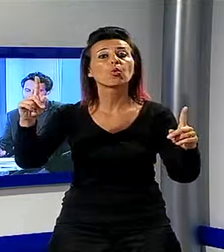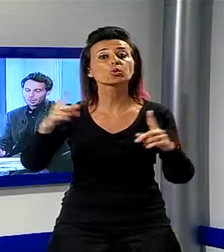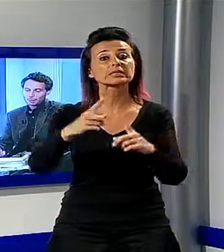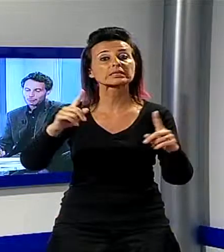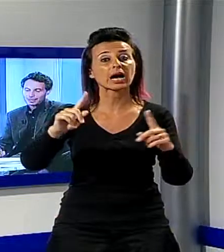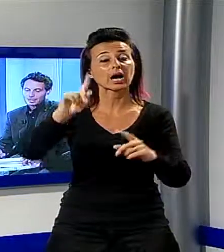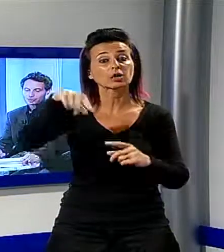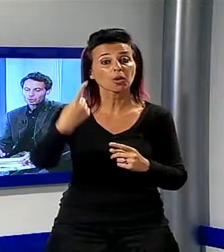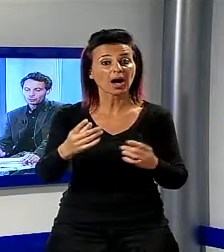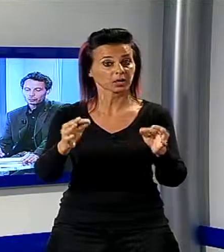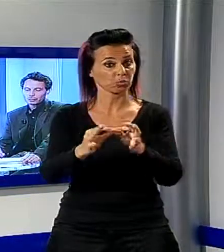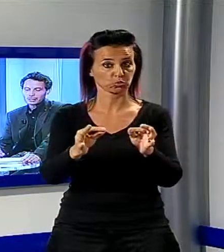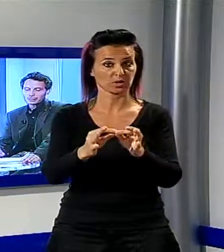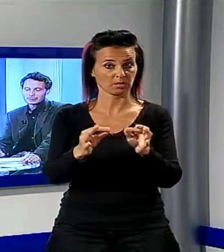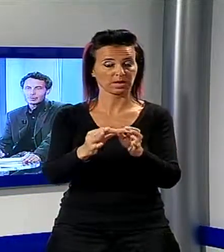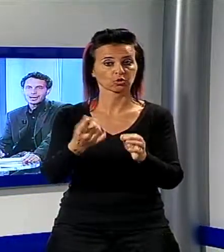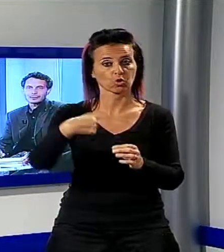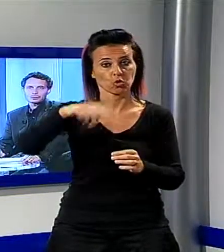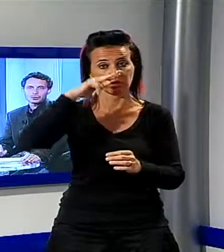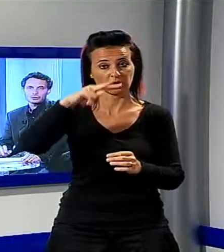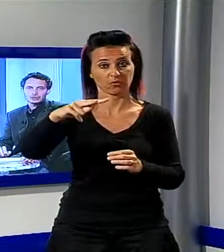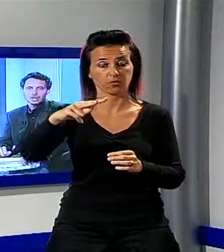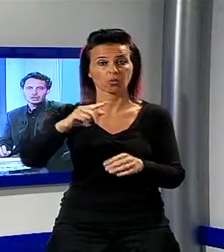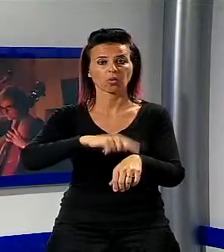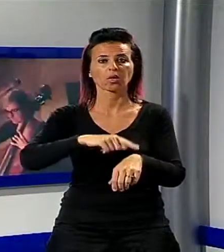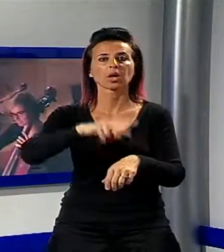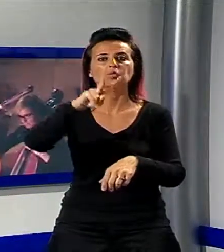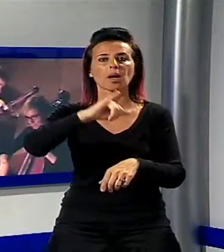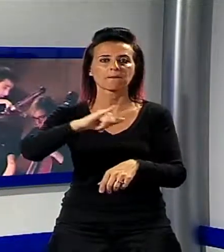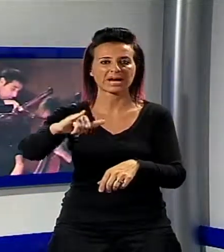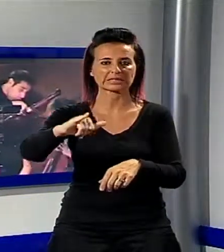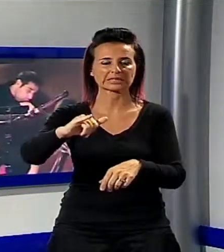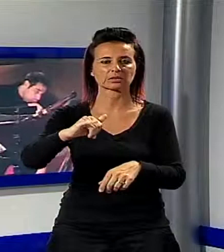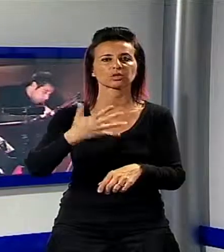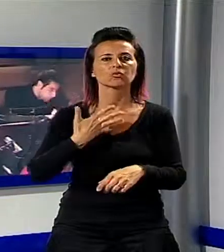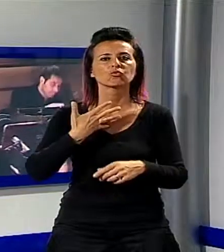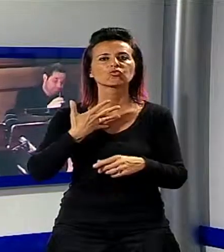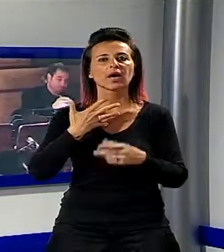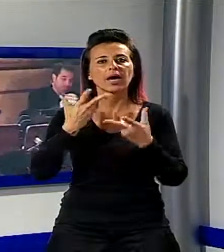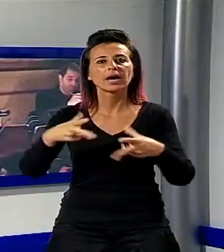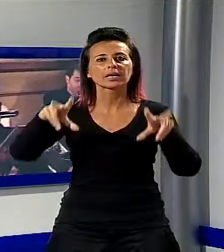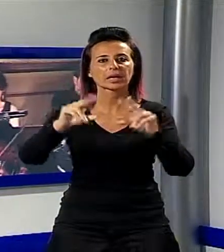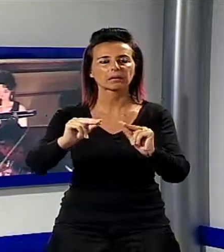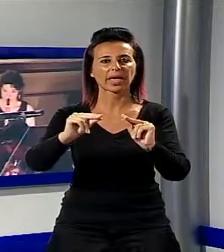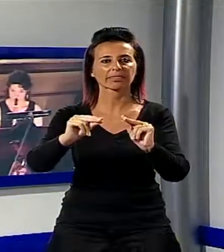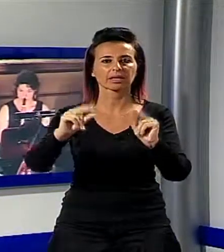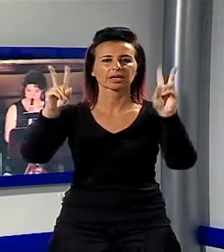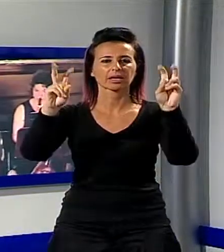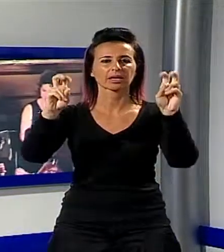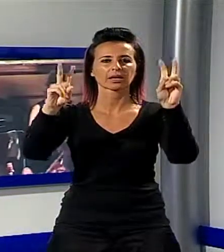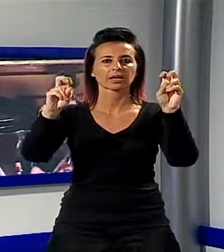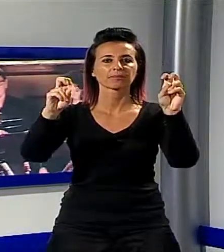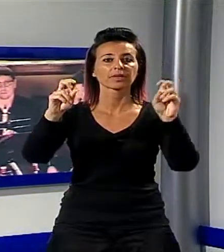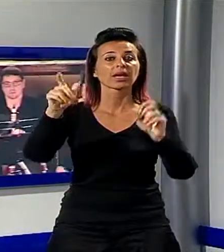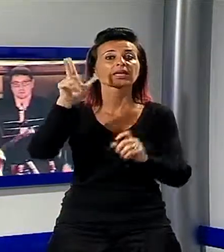domani pomeriggio su Noi TV alle 14.30 vi riproporremo l'italiana in Algeri andata in